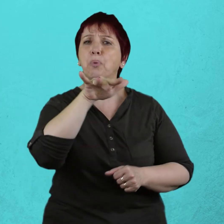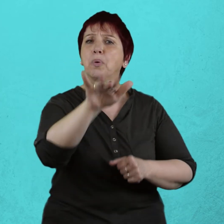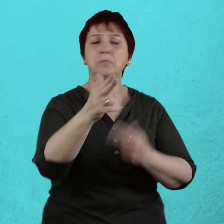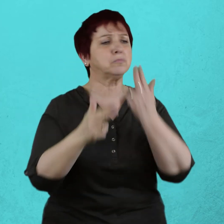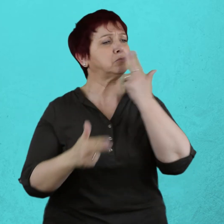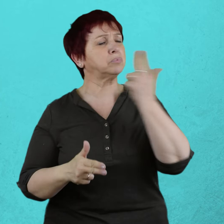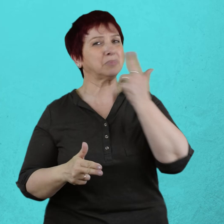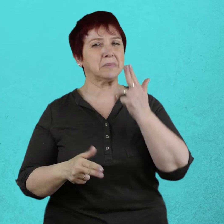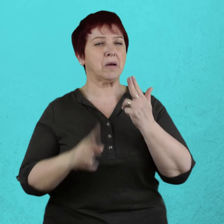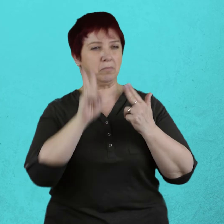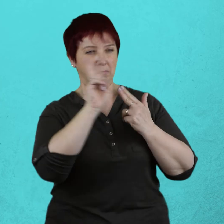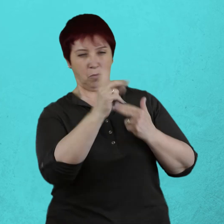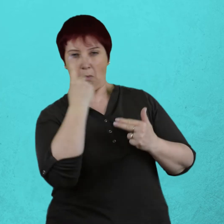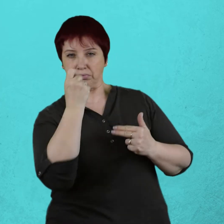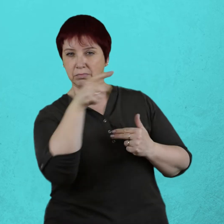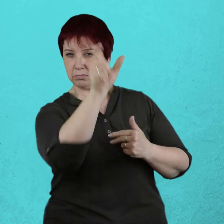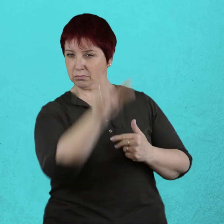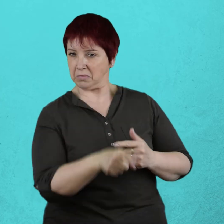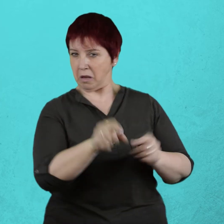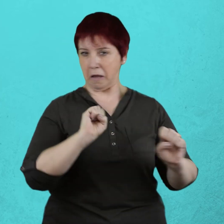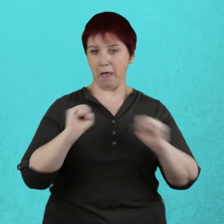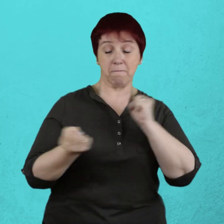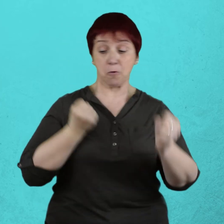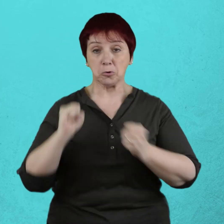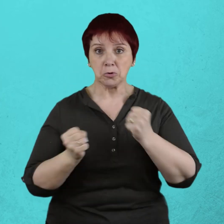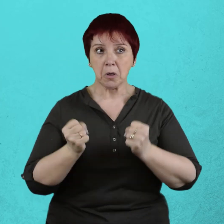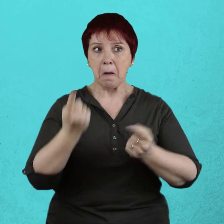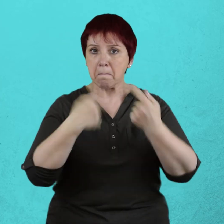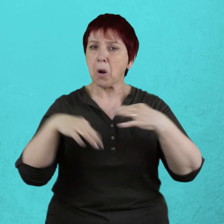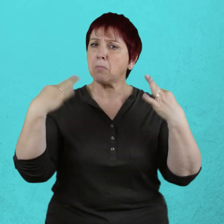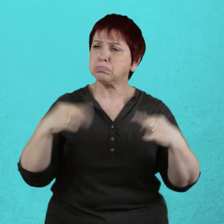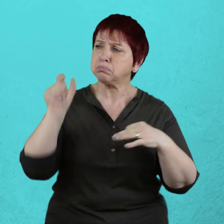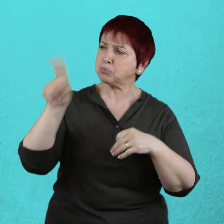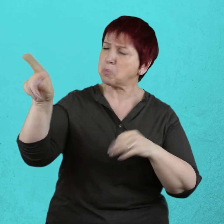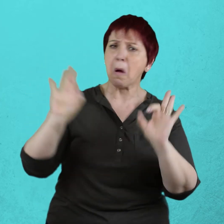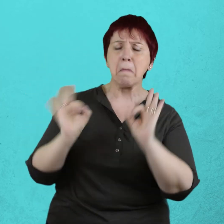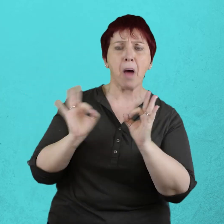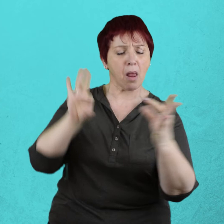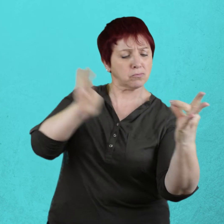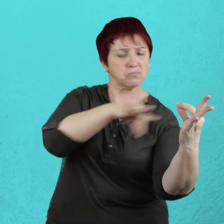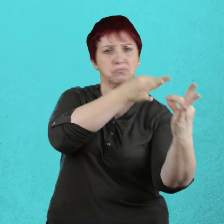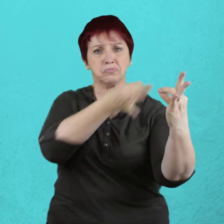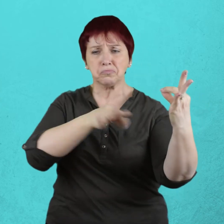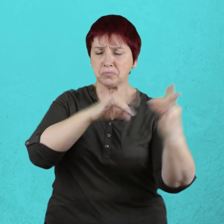embargo, ¡qué bien tocaba la hermana! Con el rostro inclinado a un lado, seguía el pentagrama con ojos tristes y atentos.